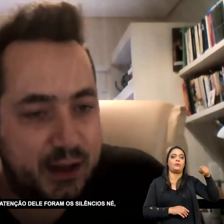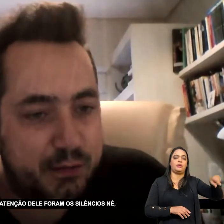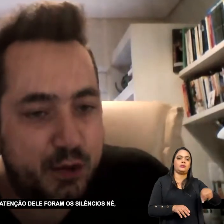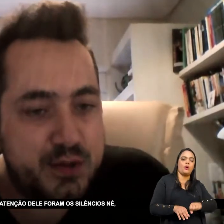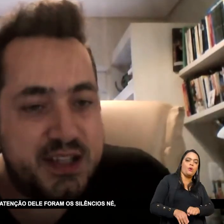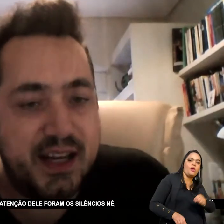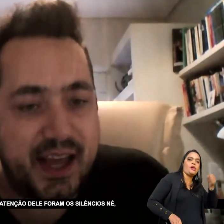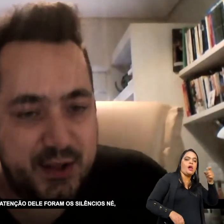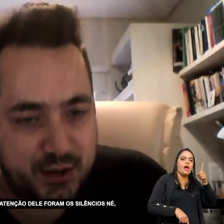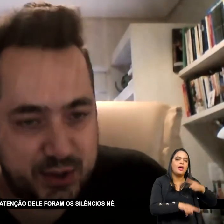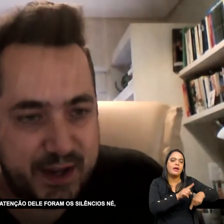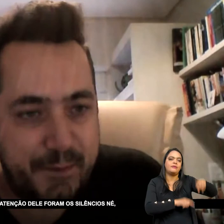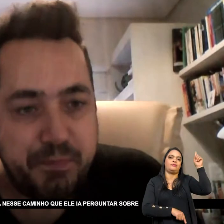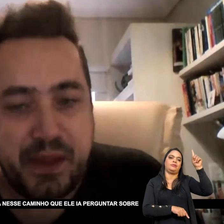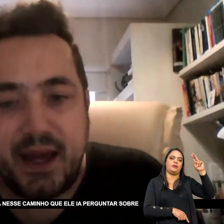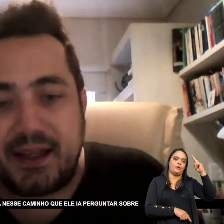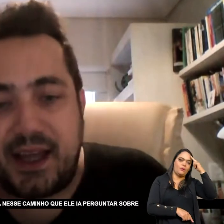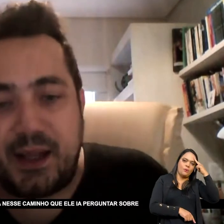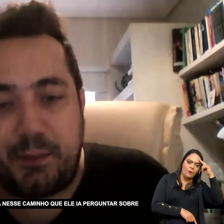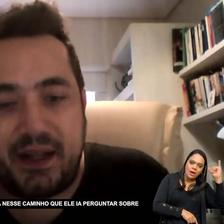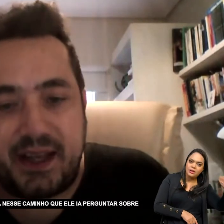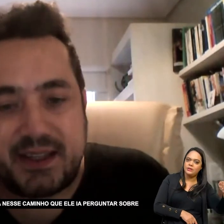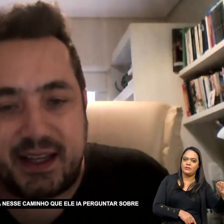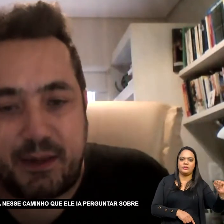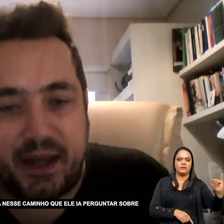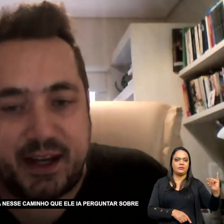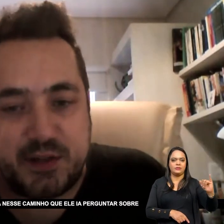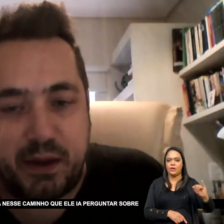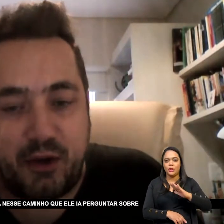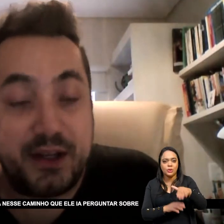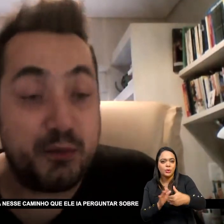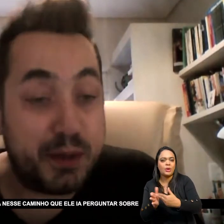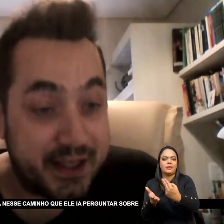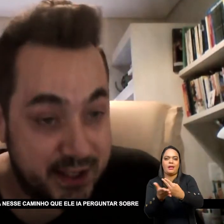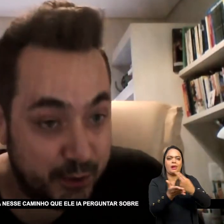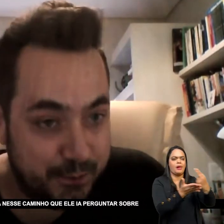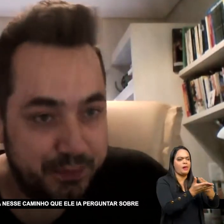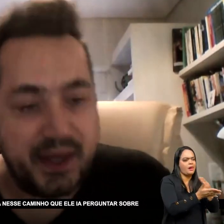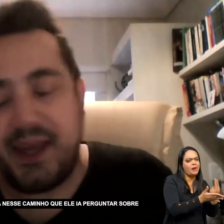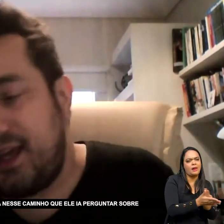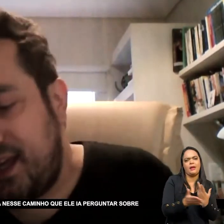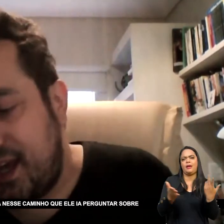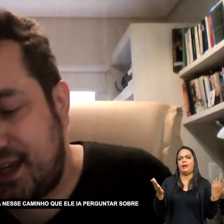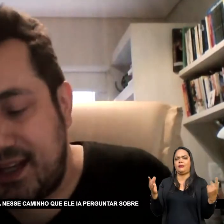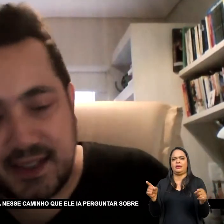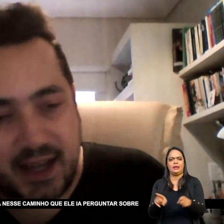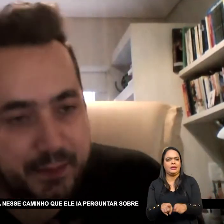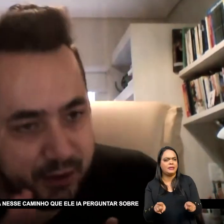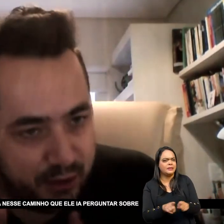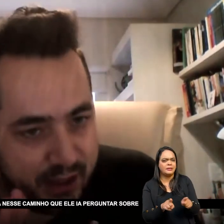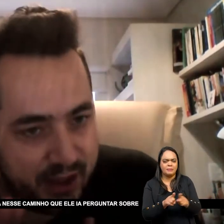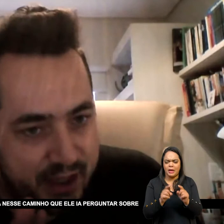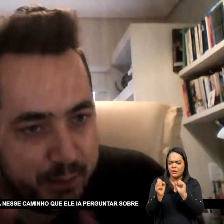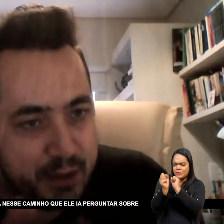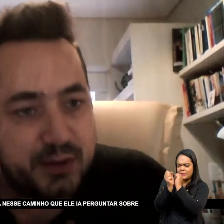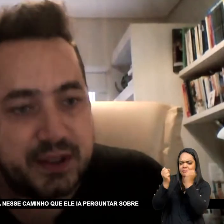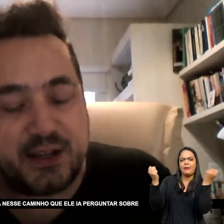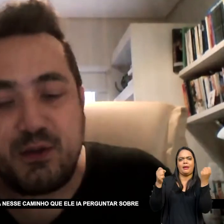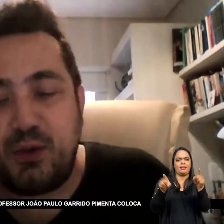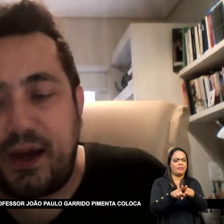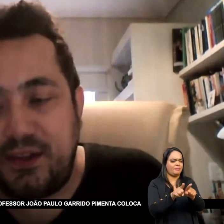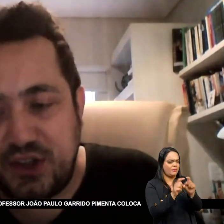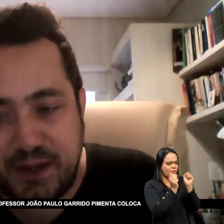A atenção dele Foram os silêncios Da independência Da América Espanhola No Brasil E era nesse caminho Que ele